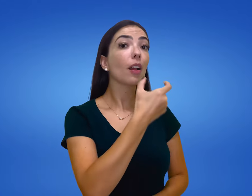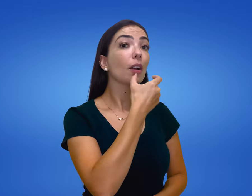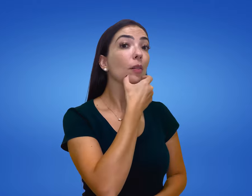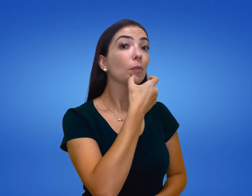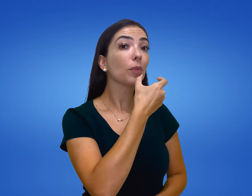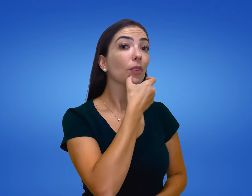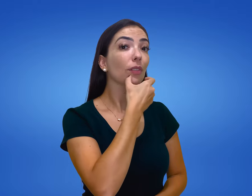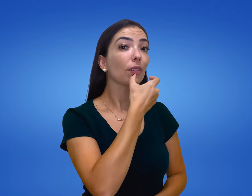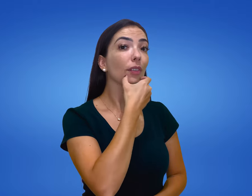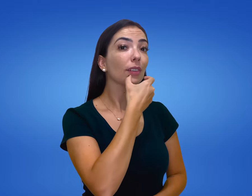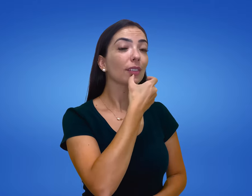Biscoito